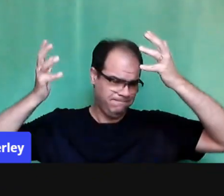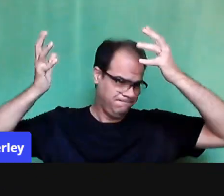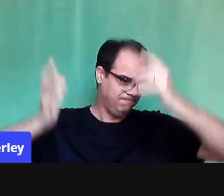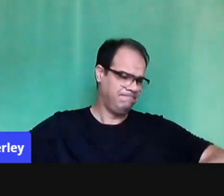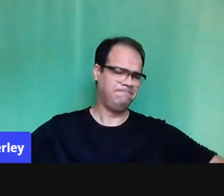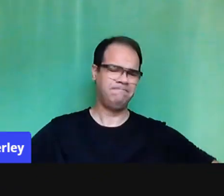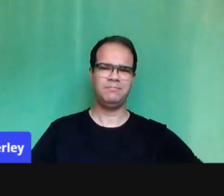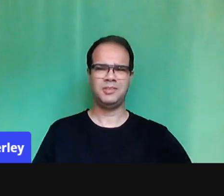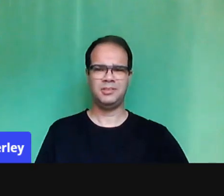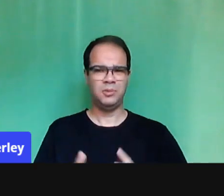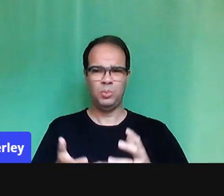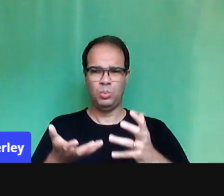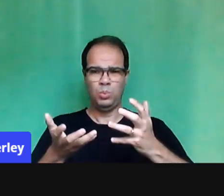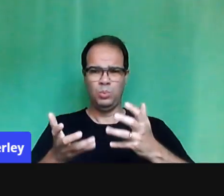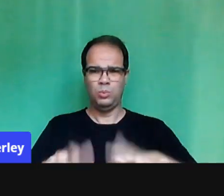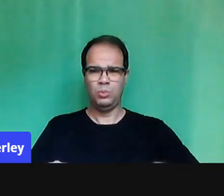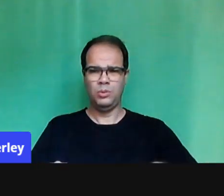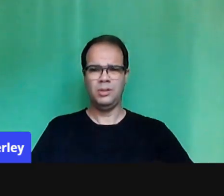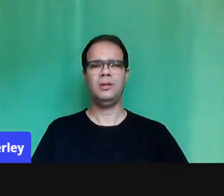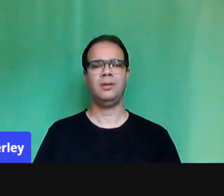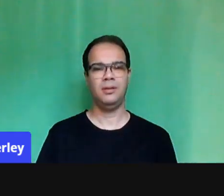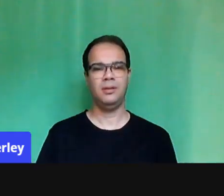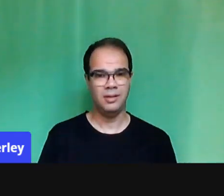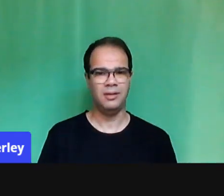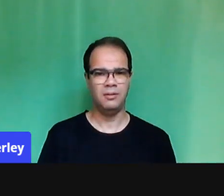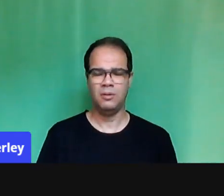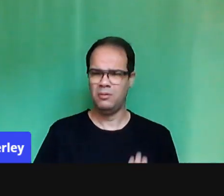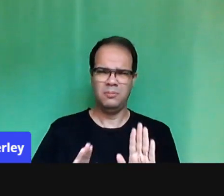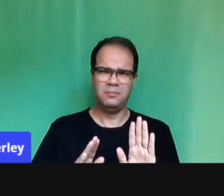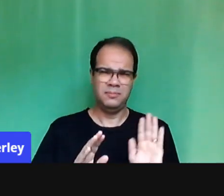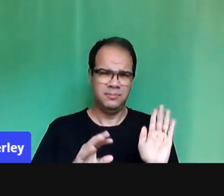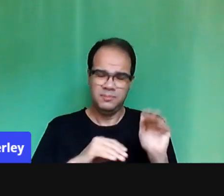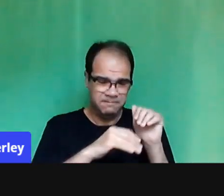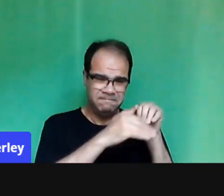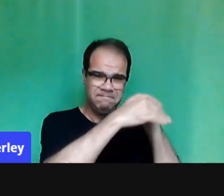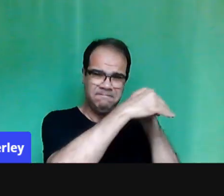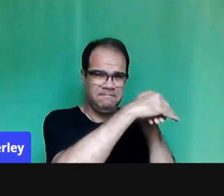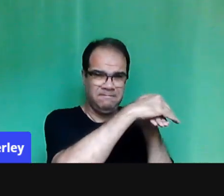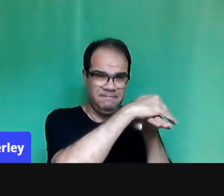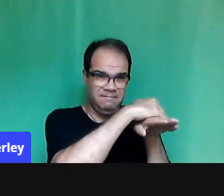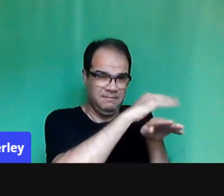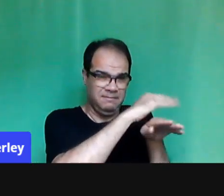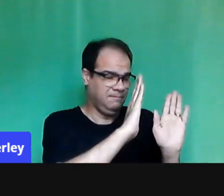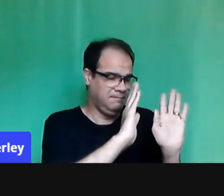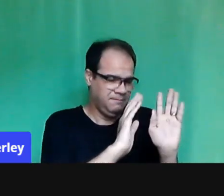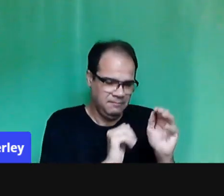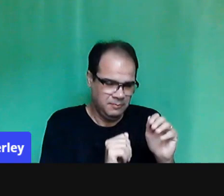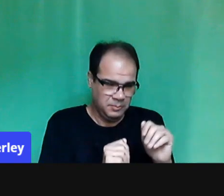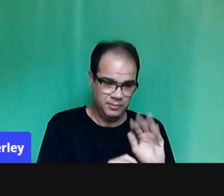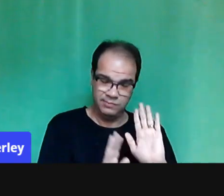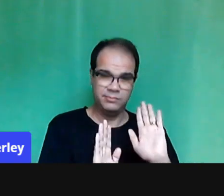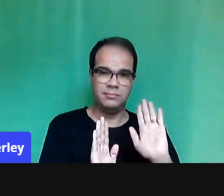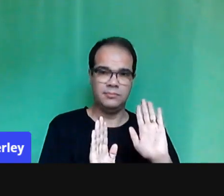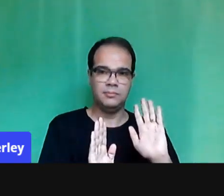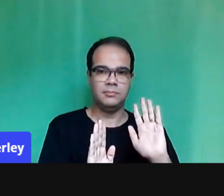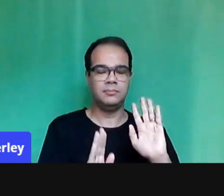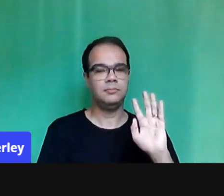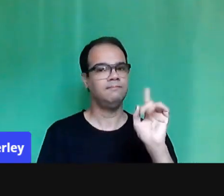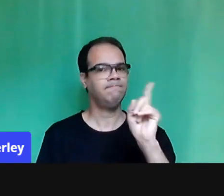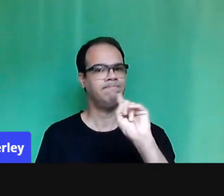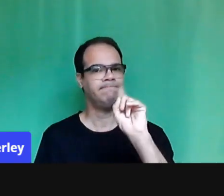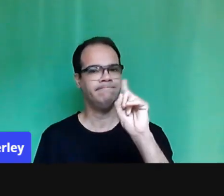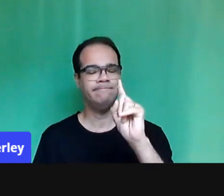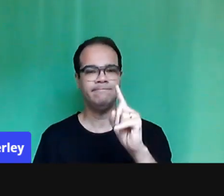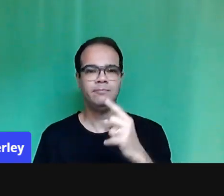eu vou para a toca do coelhinho e vou ficar lá até acabar a pandemia. Porém, nós não podemos